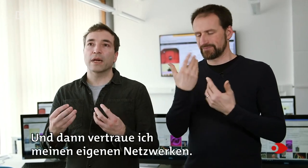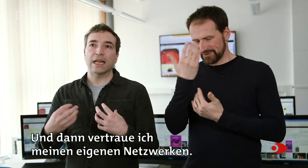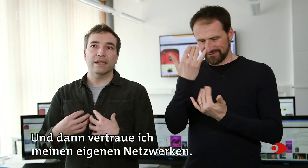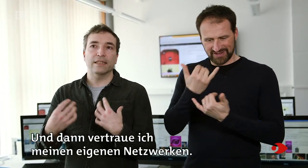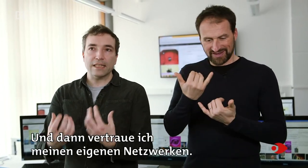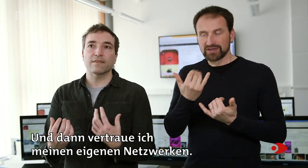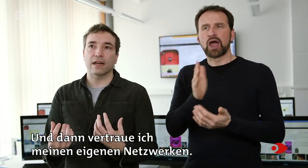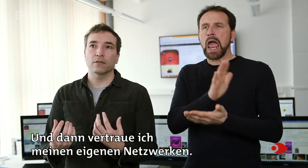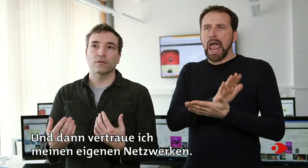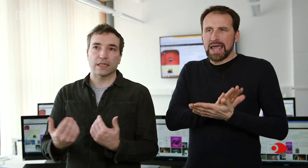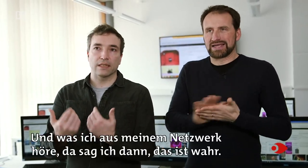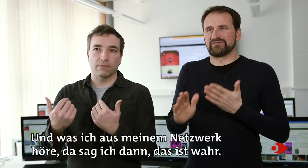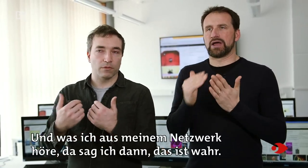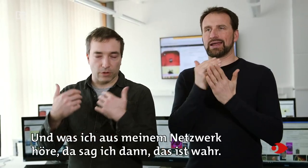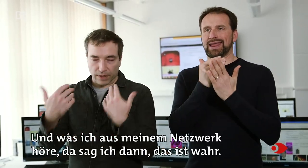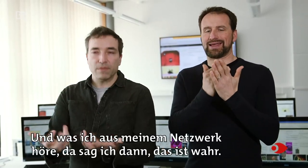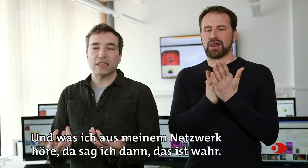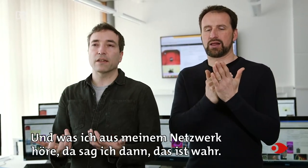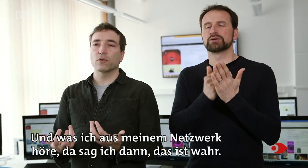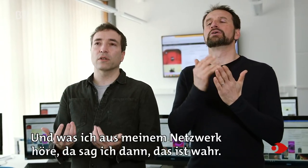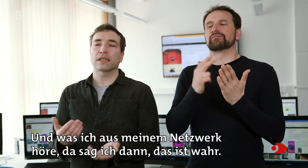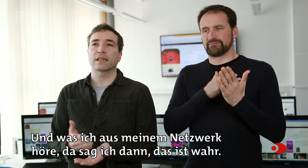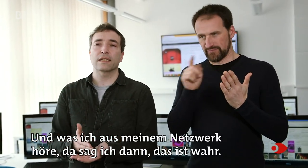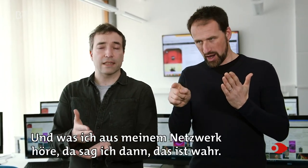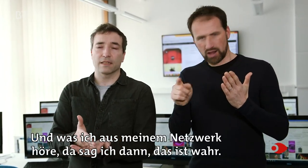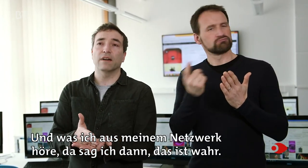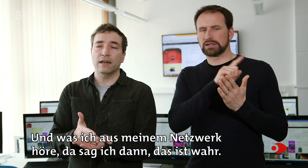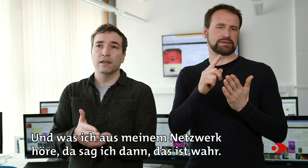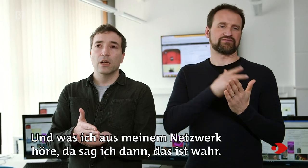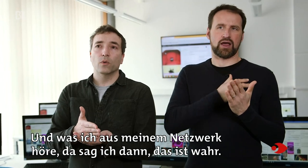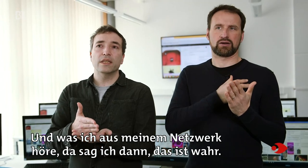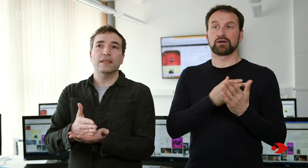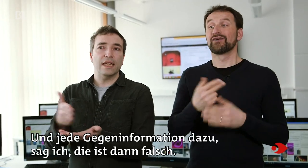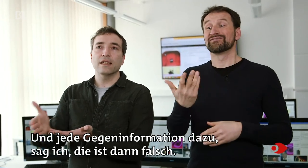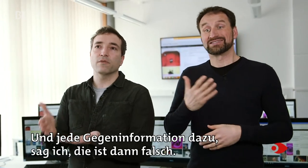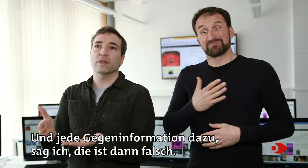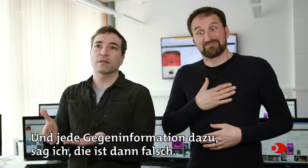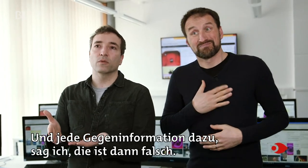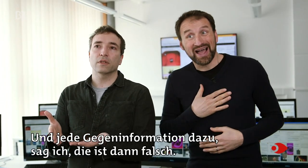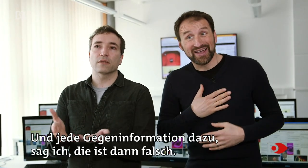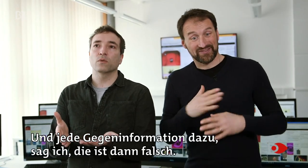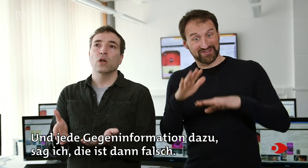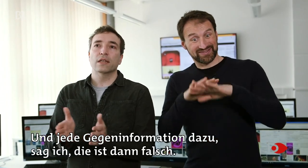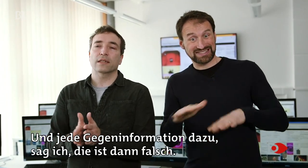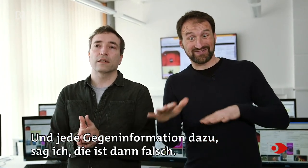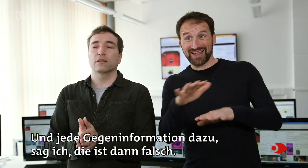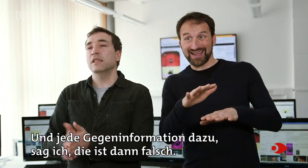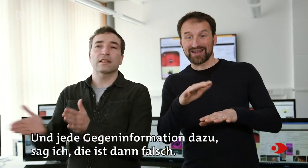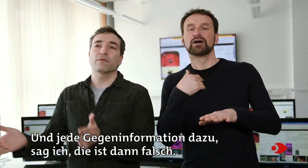ich meinen eigenen Netzwerken und was ich aus meinem Netzwerk höre, da sage ich dann, das ist wahr. Und jede Gegeninformation dazu, sage ich, die ist dann